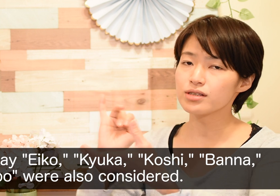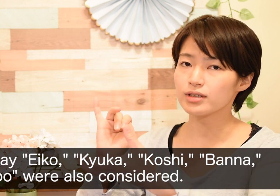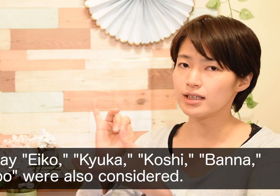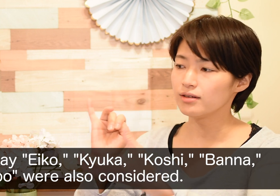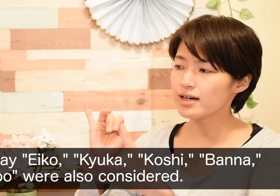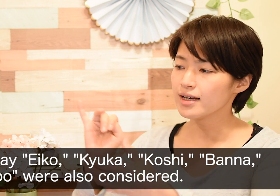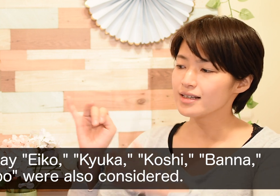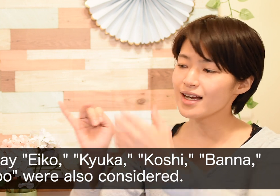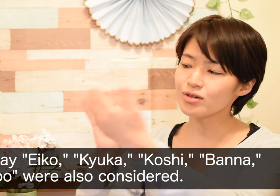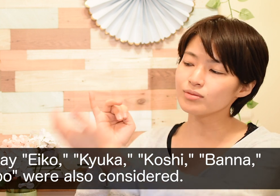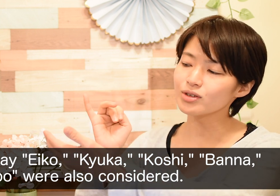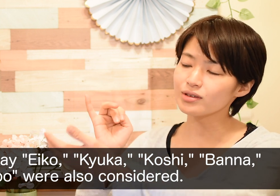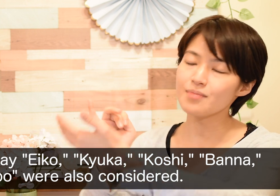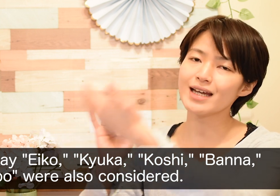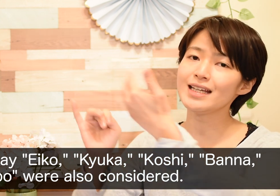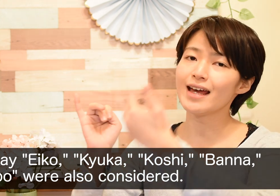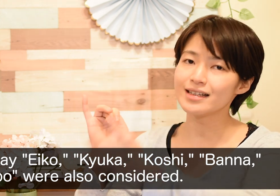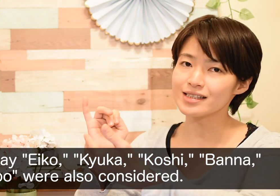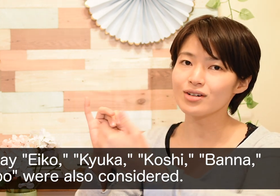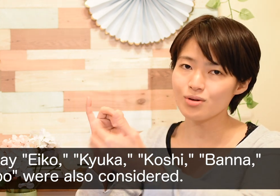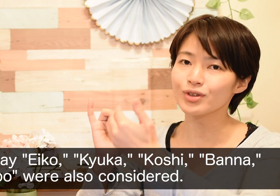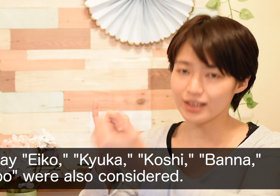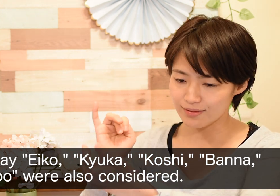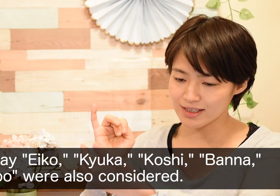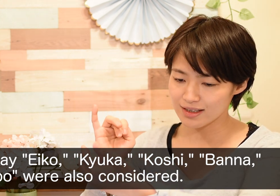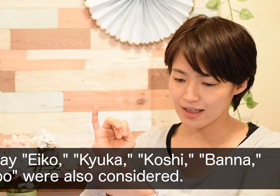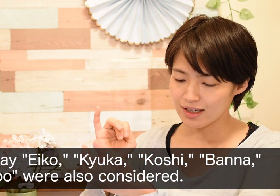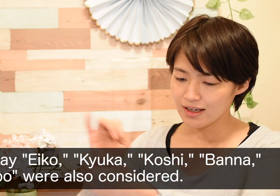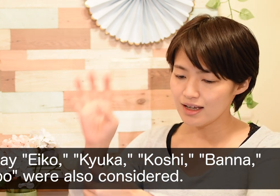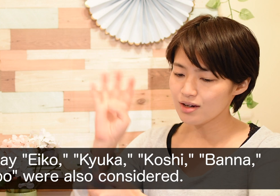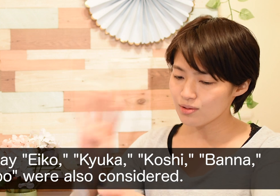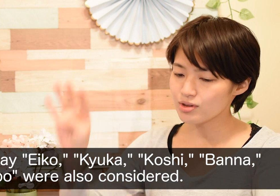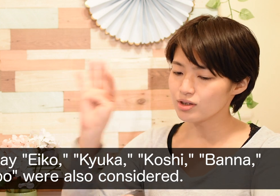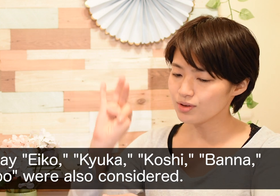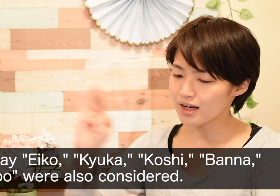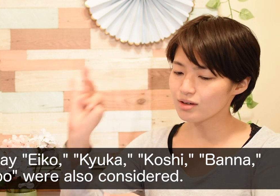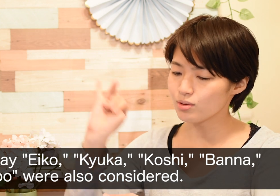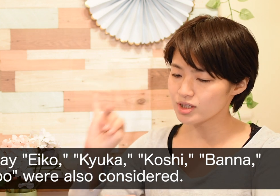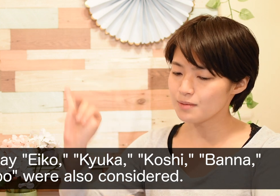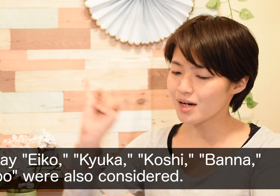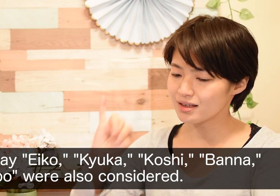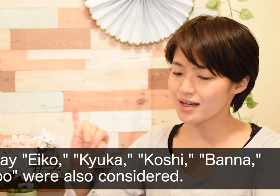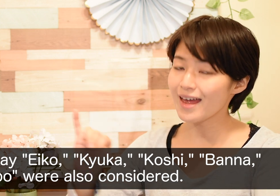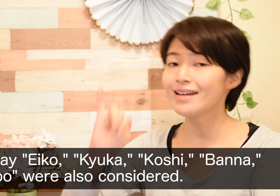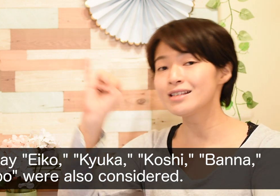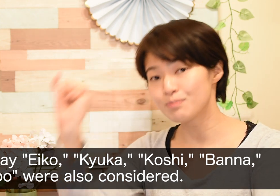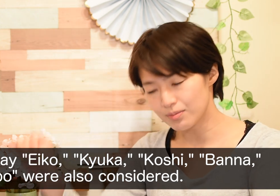すときは最後のものの手前にandを持ってきますえいこう、きゅうか、こうし、ばんな、and、ばん